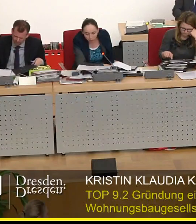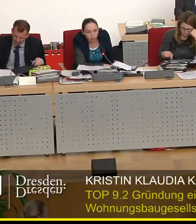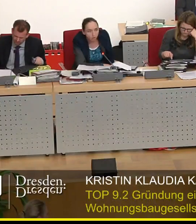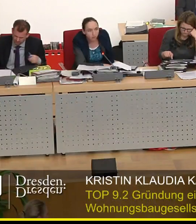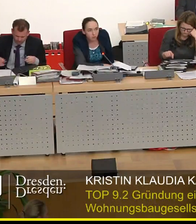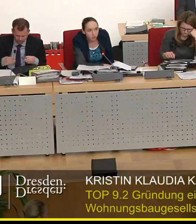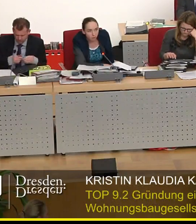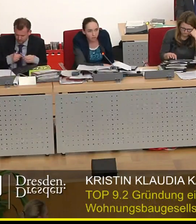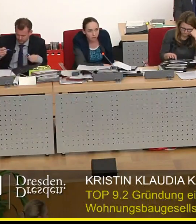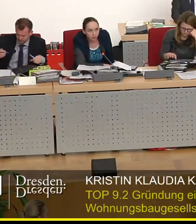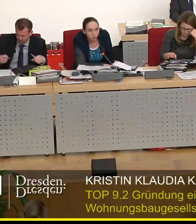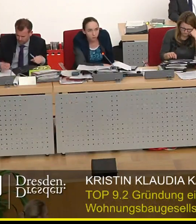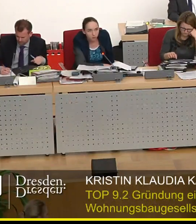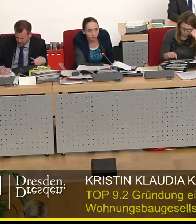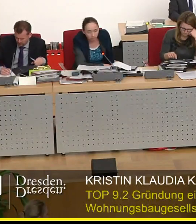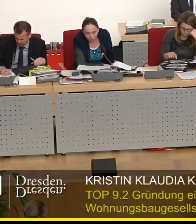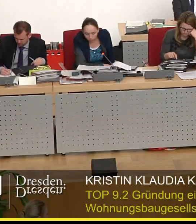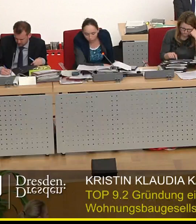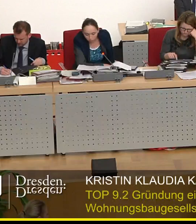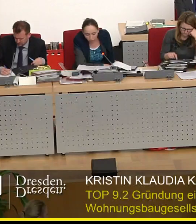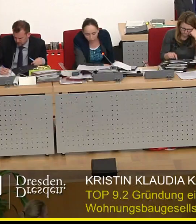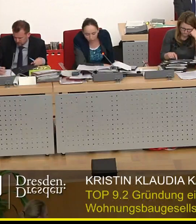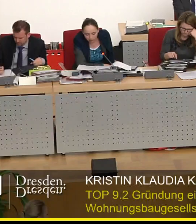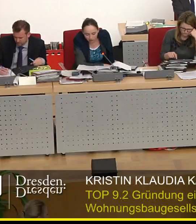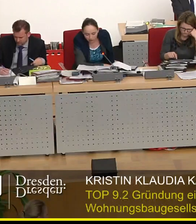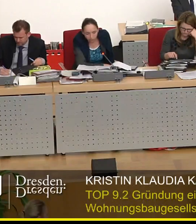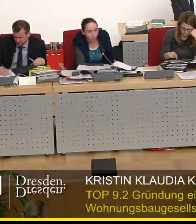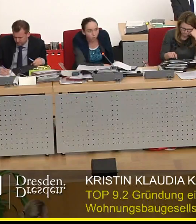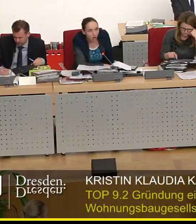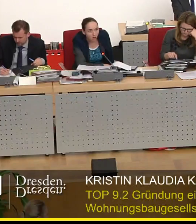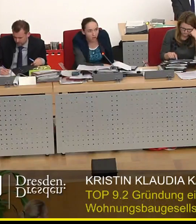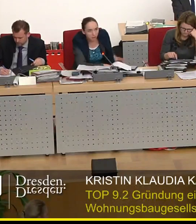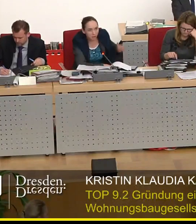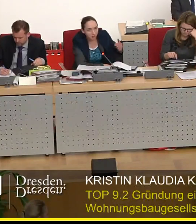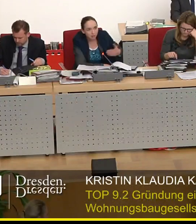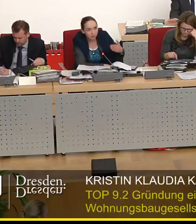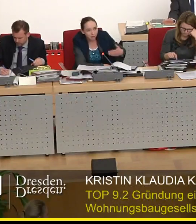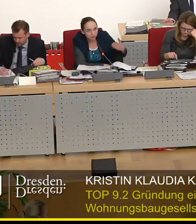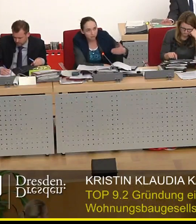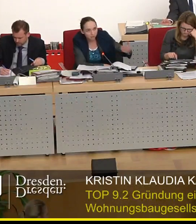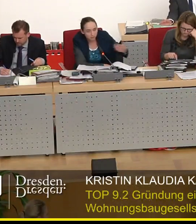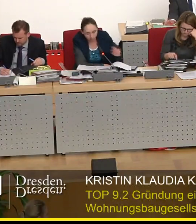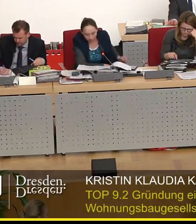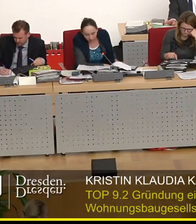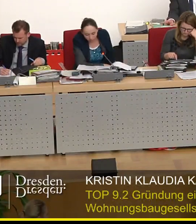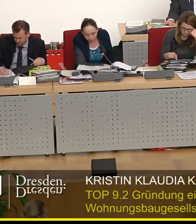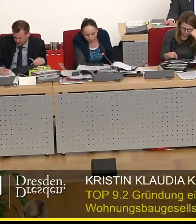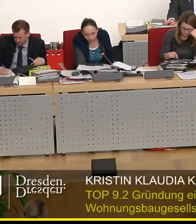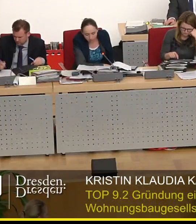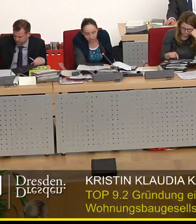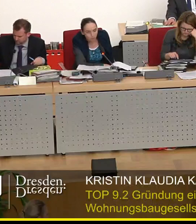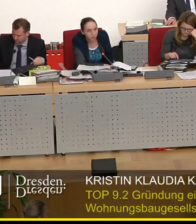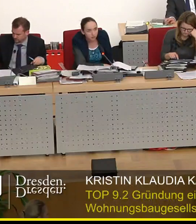erfolgen, sodass also der Gründungsprozess formal langfristiger